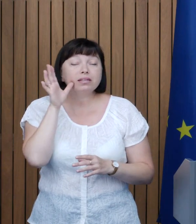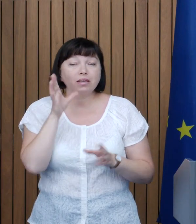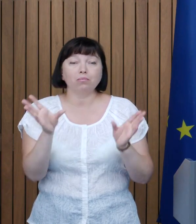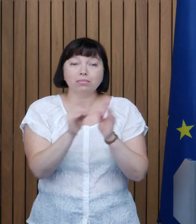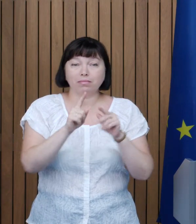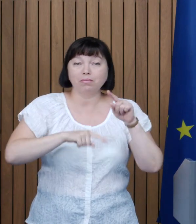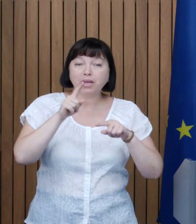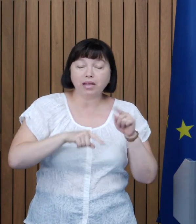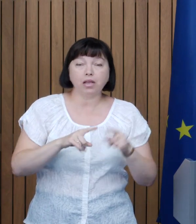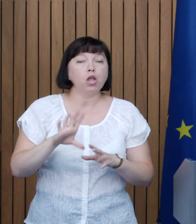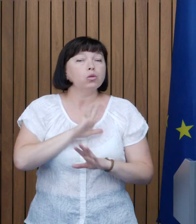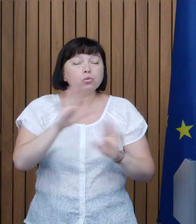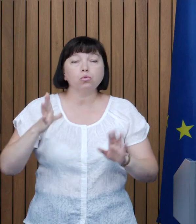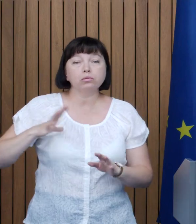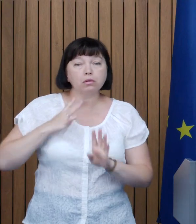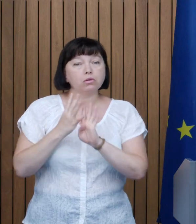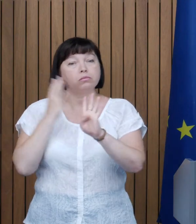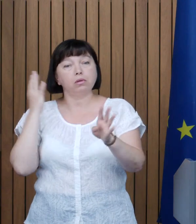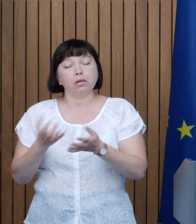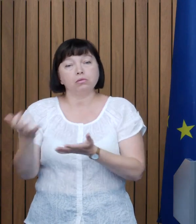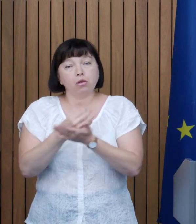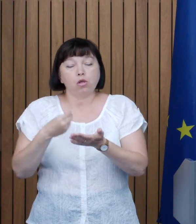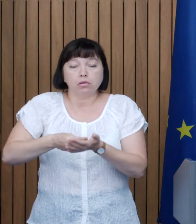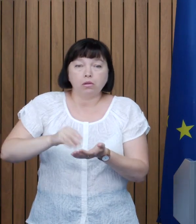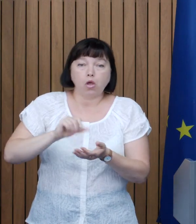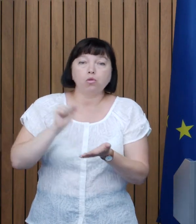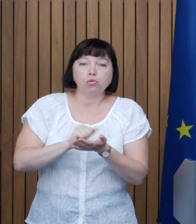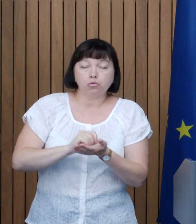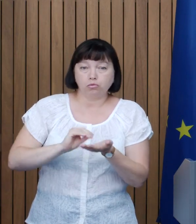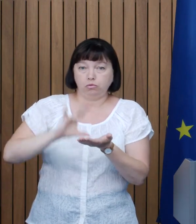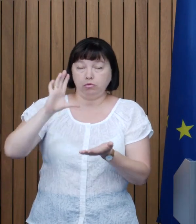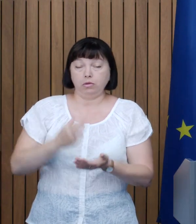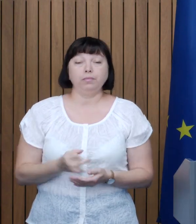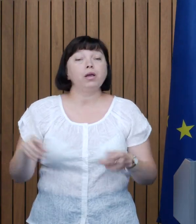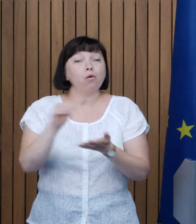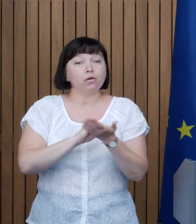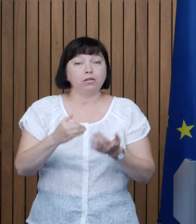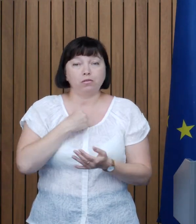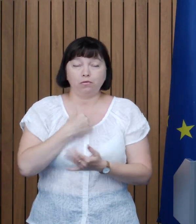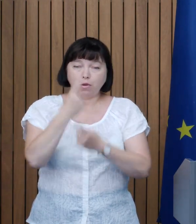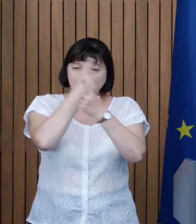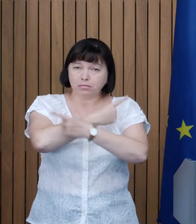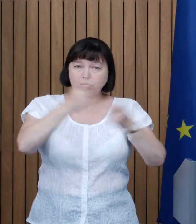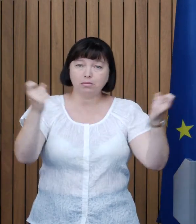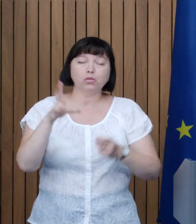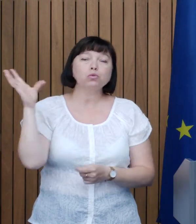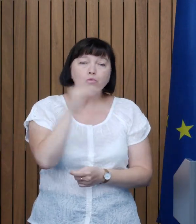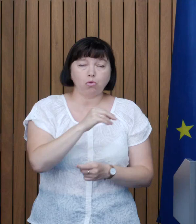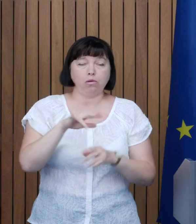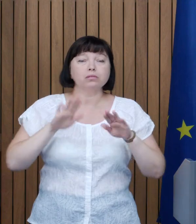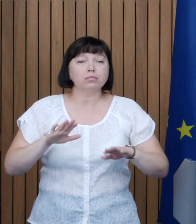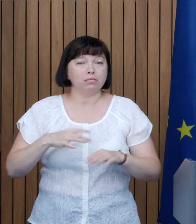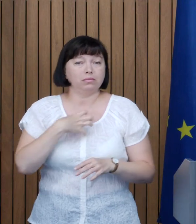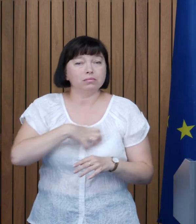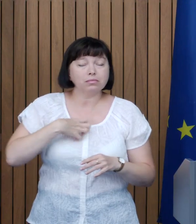așteptând încoritoare, colectând dosare și cere Încă o dată vreau să încurajez toți colegii noștri din Autoritatea Publică